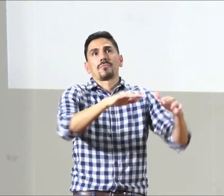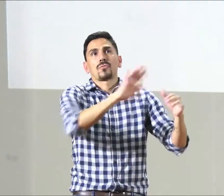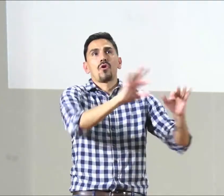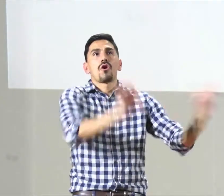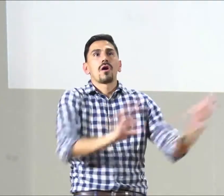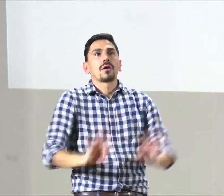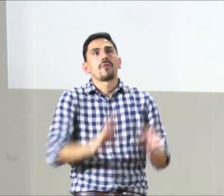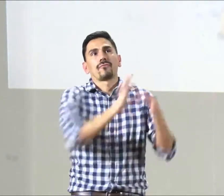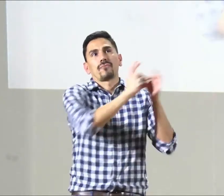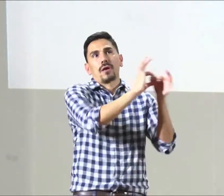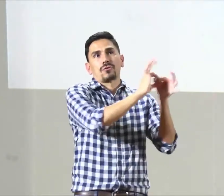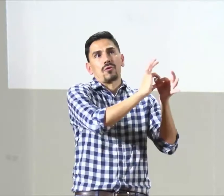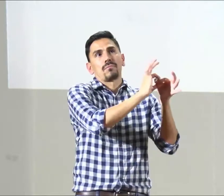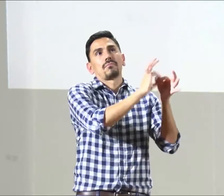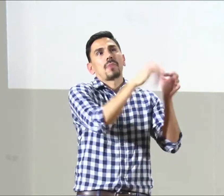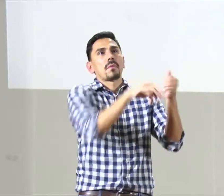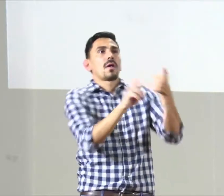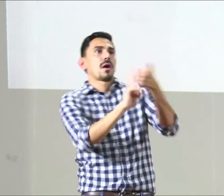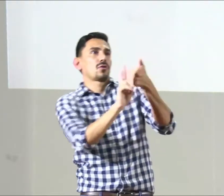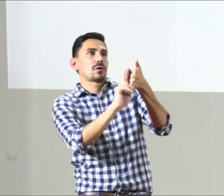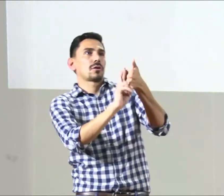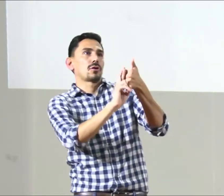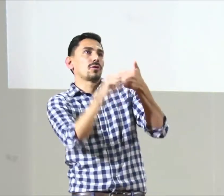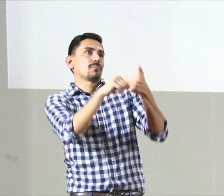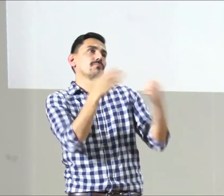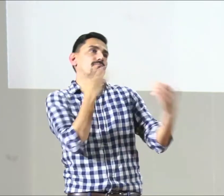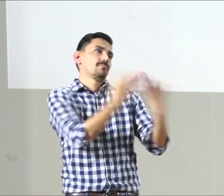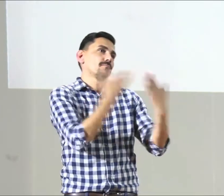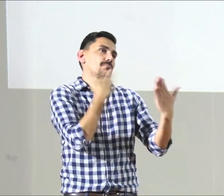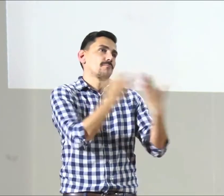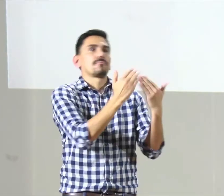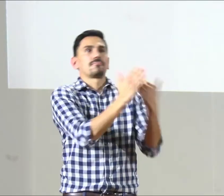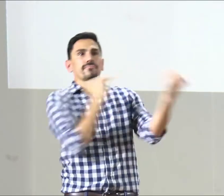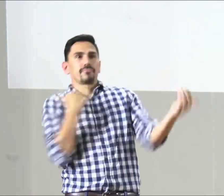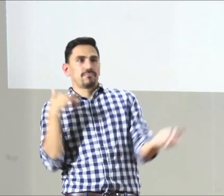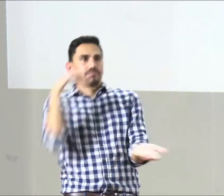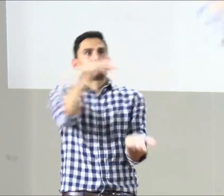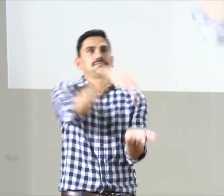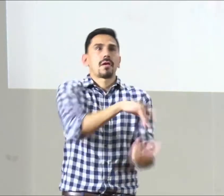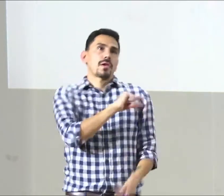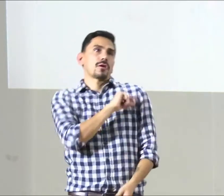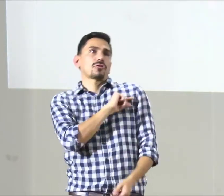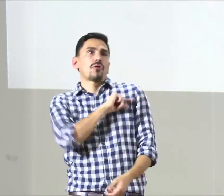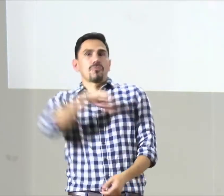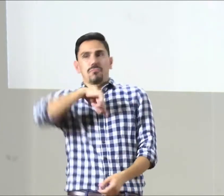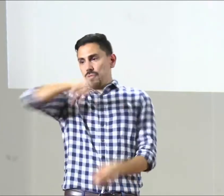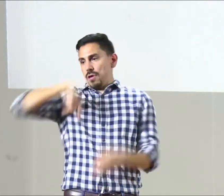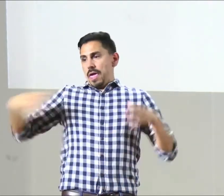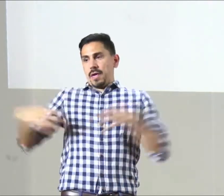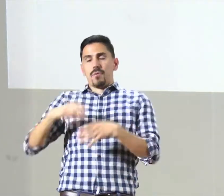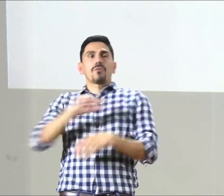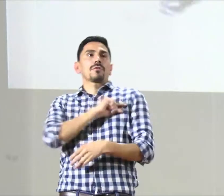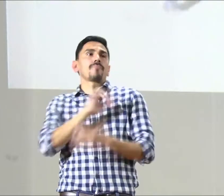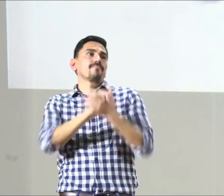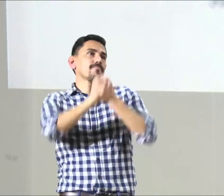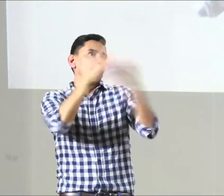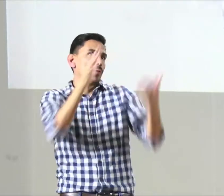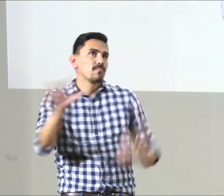Muchas gracias a Fenas Call, también a Sorrisa, que fueron los quienes me invitaron para hacer parte de este espacio. Yo hago